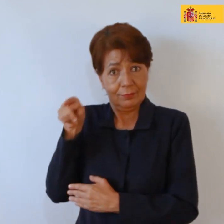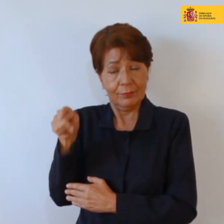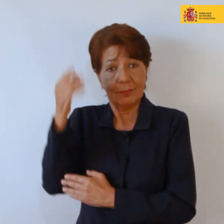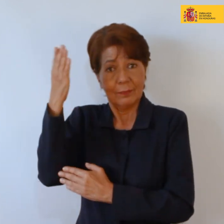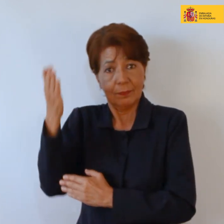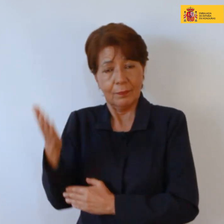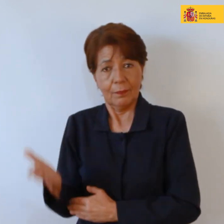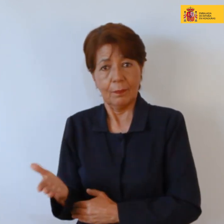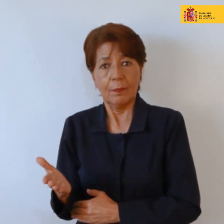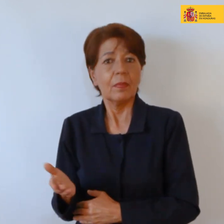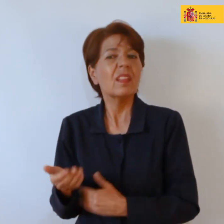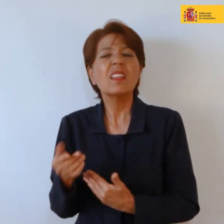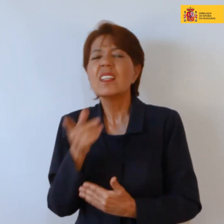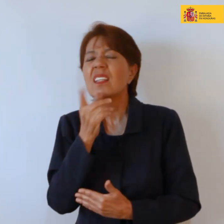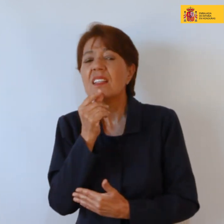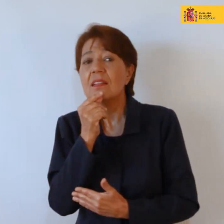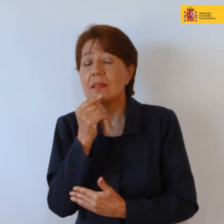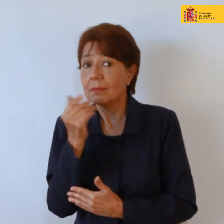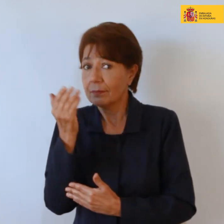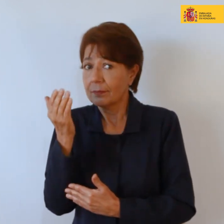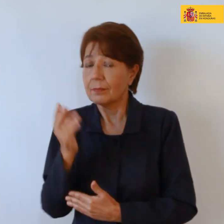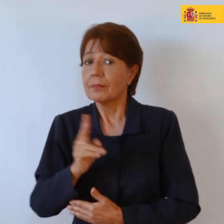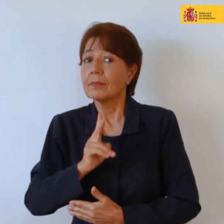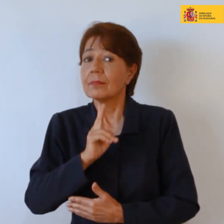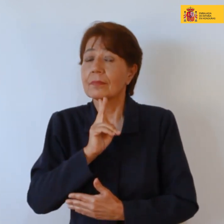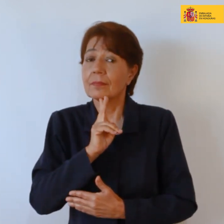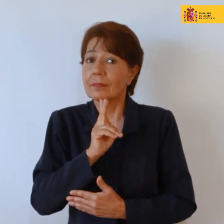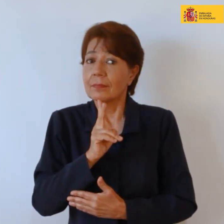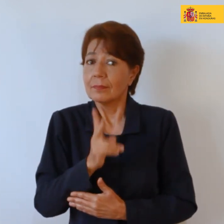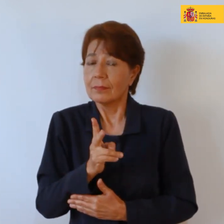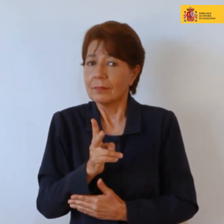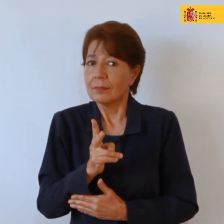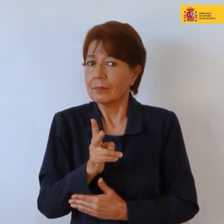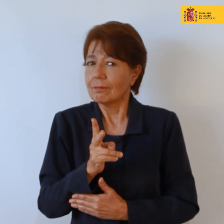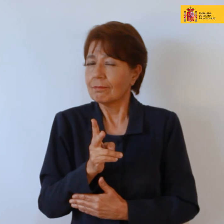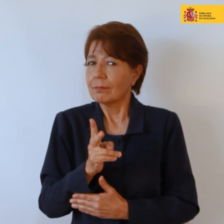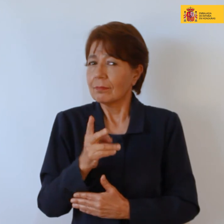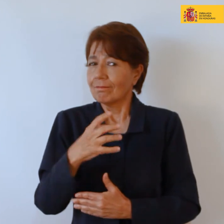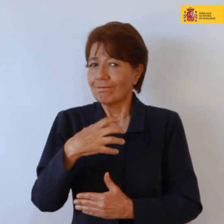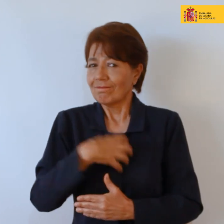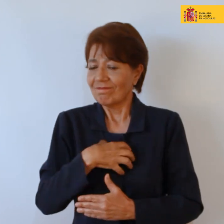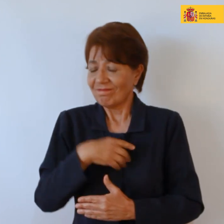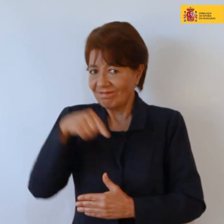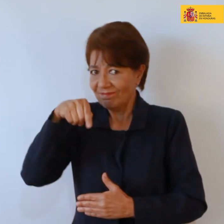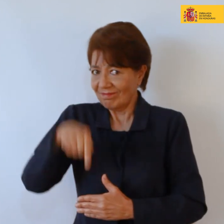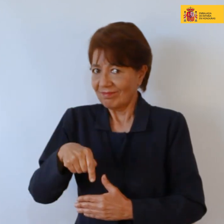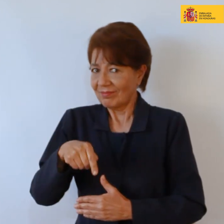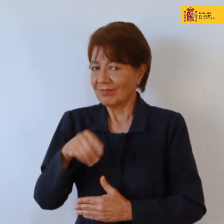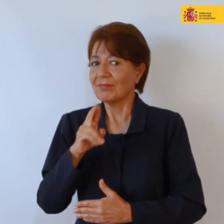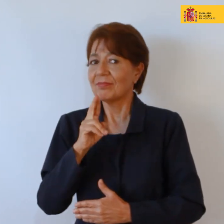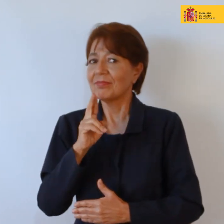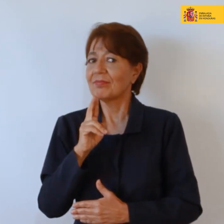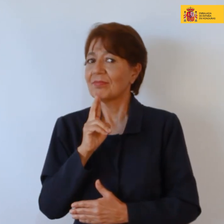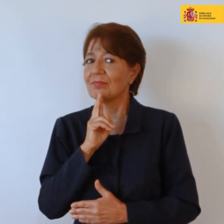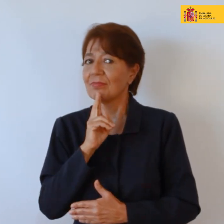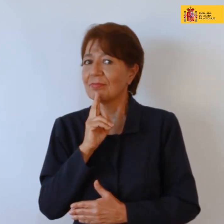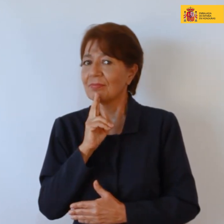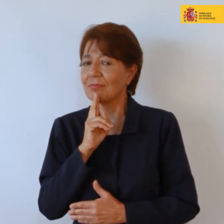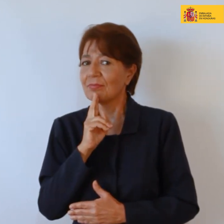primera que realmente no es propiamente un personaje aunque